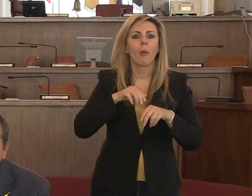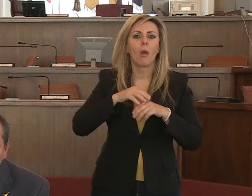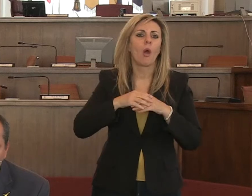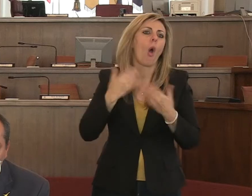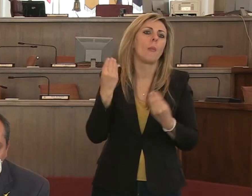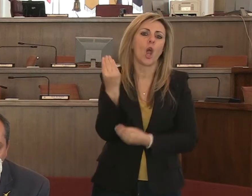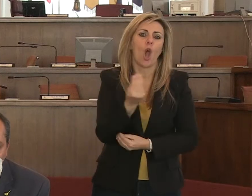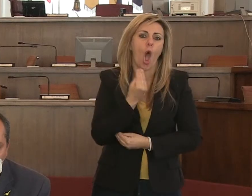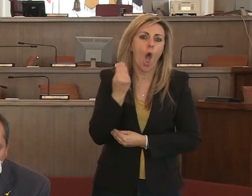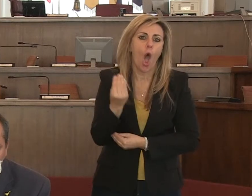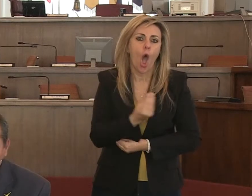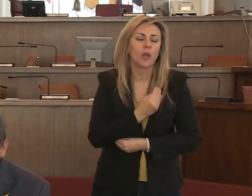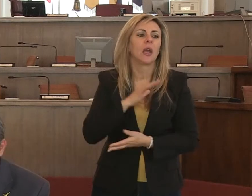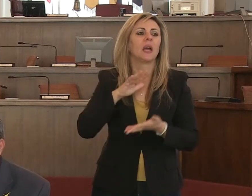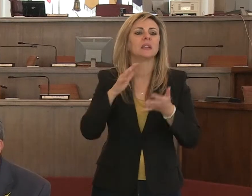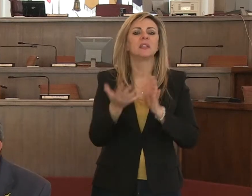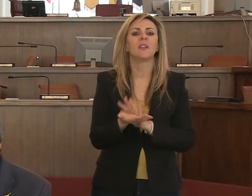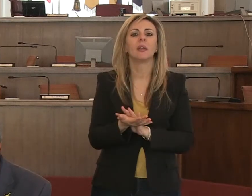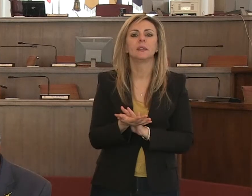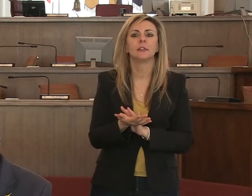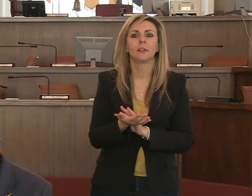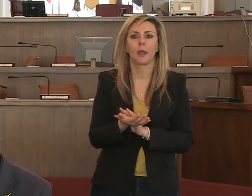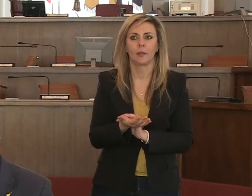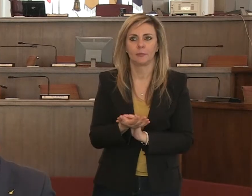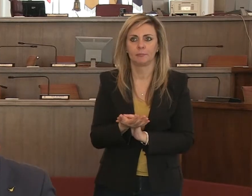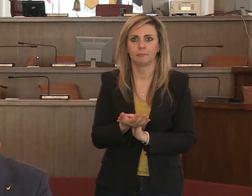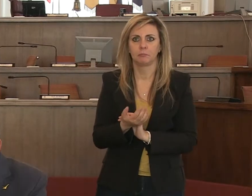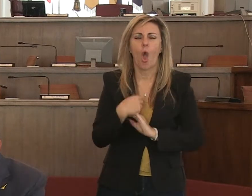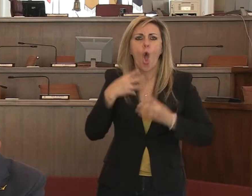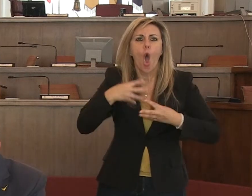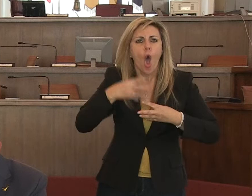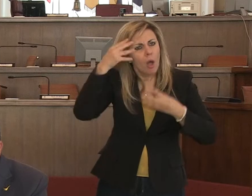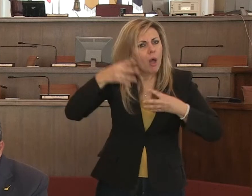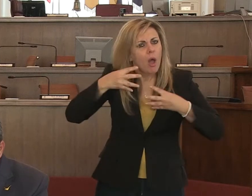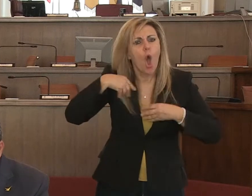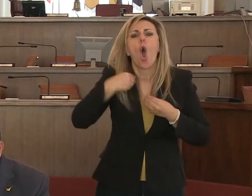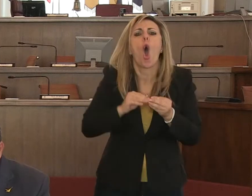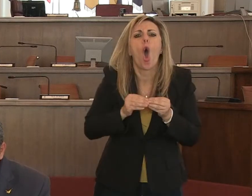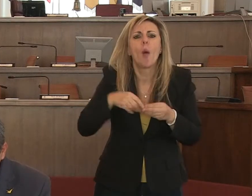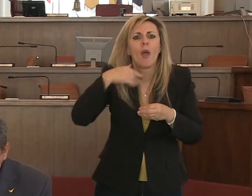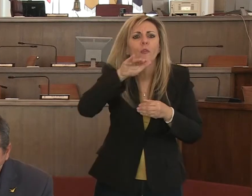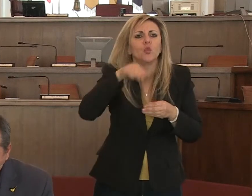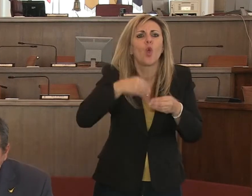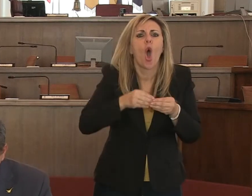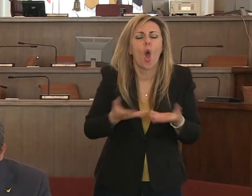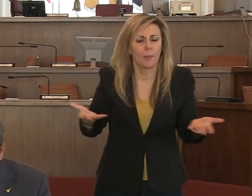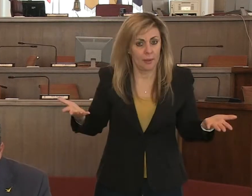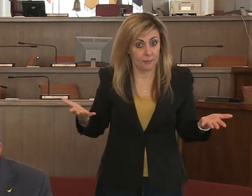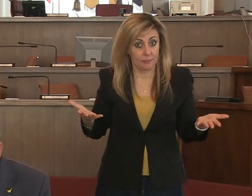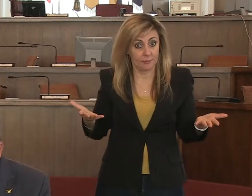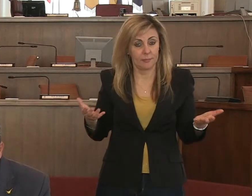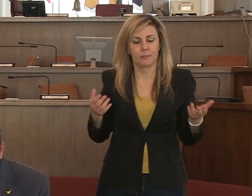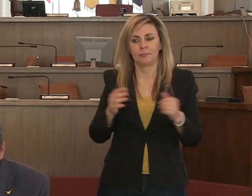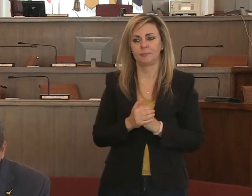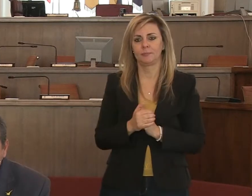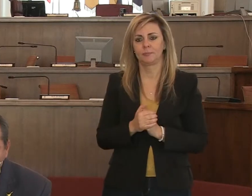si pone sicuramente delle domande rispetto alla possibilità di